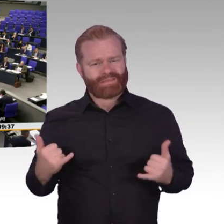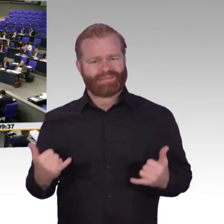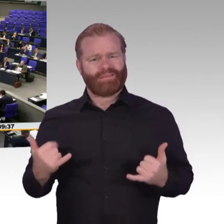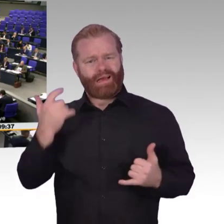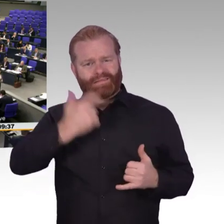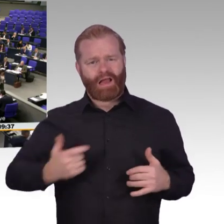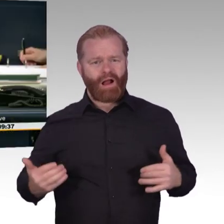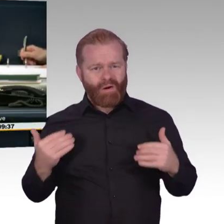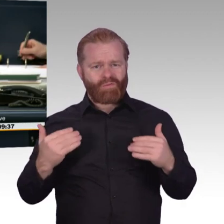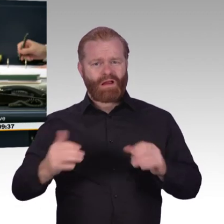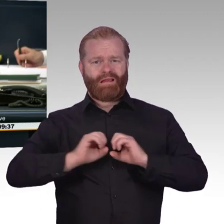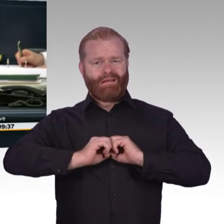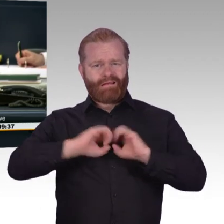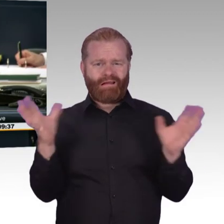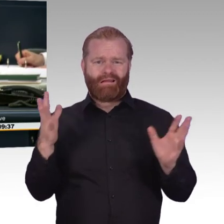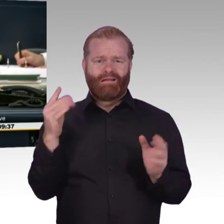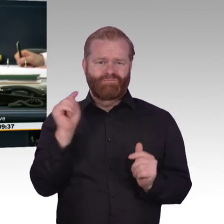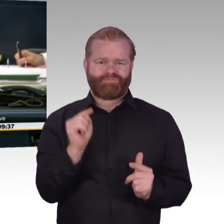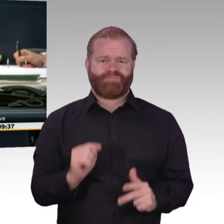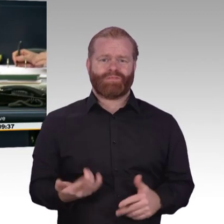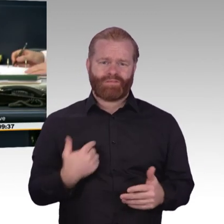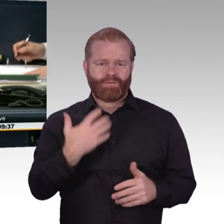Nadine Schön, CDU, CSU ist die nächste Rednerin.